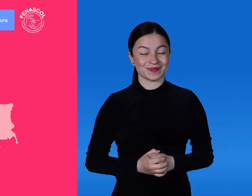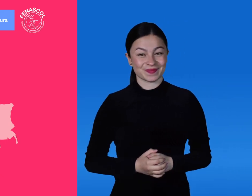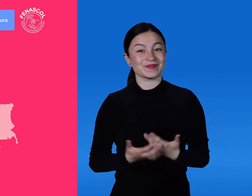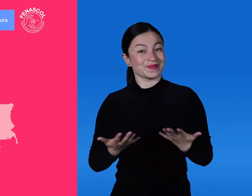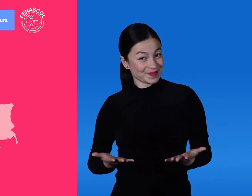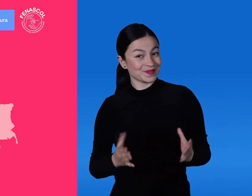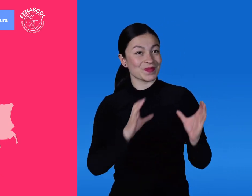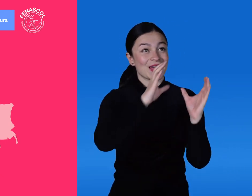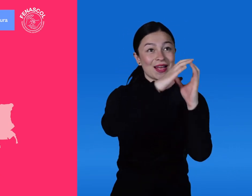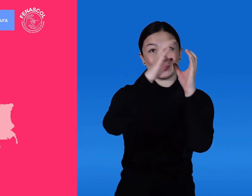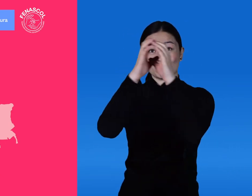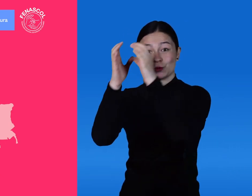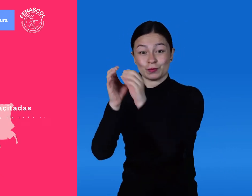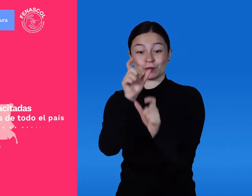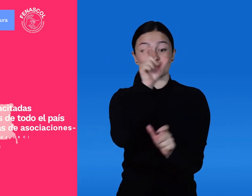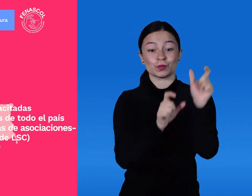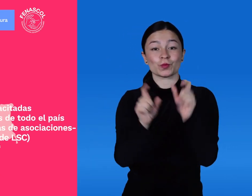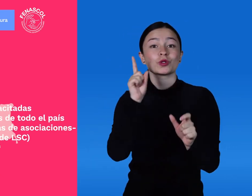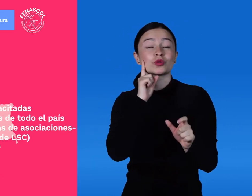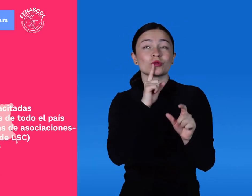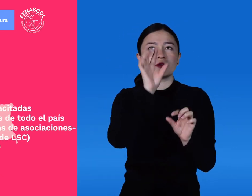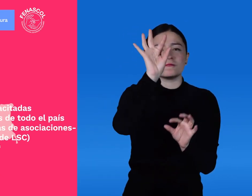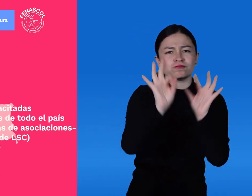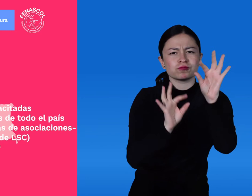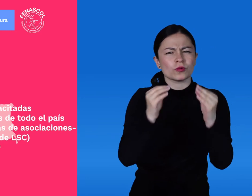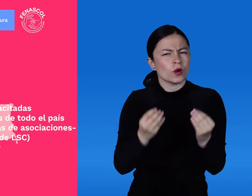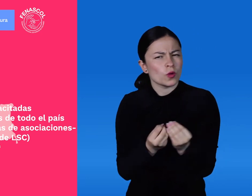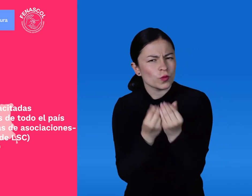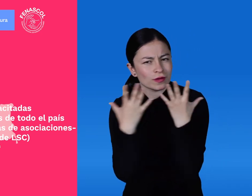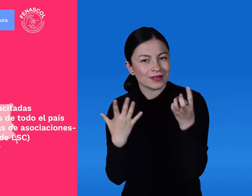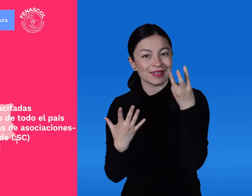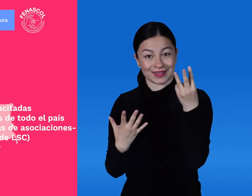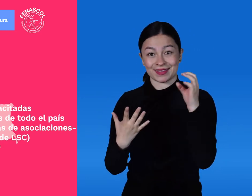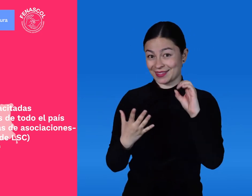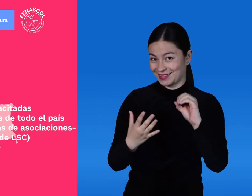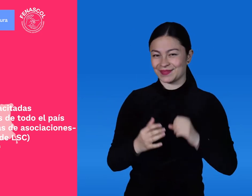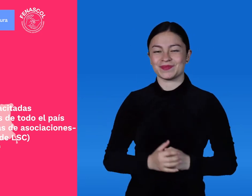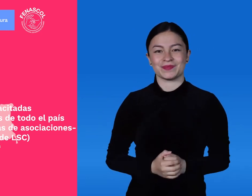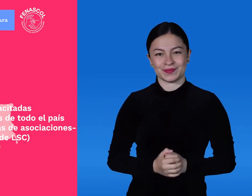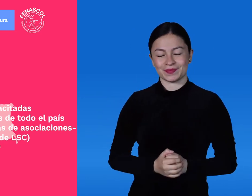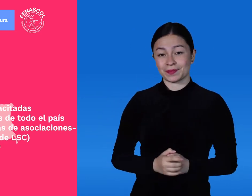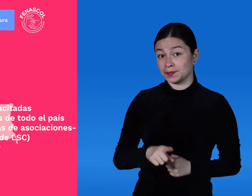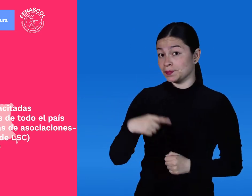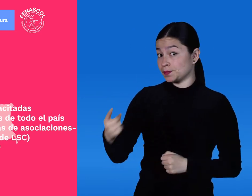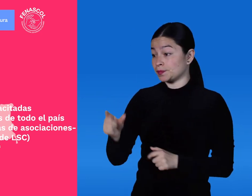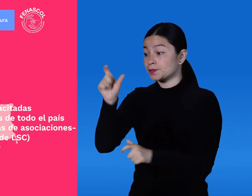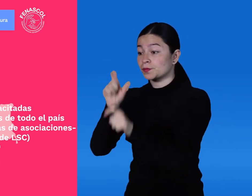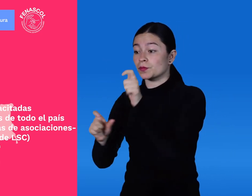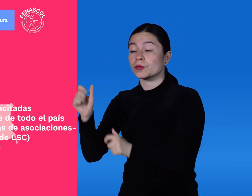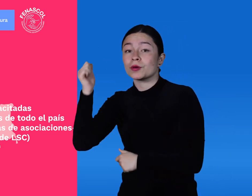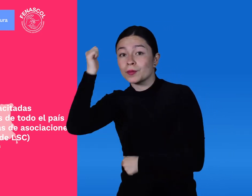Se contará con grupos conformados por 30 personas sordas de las asociaciones. Además, se capacitará